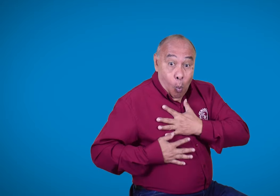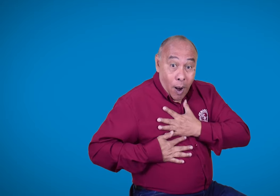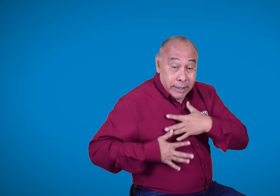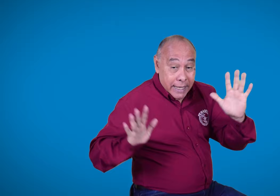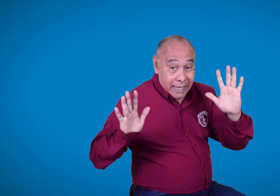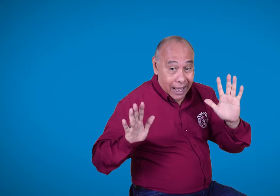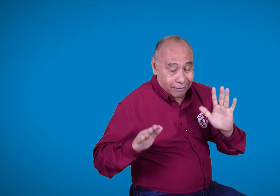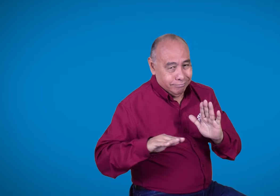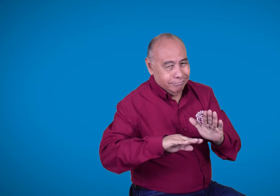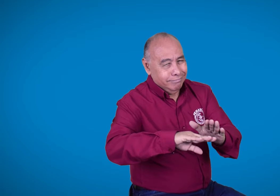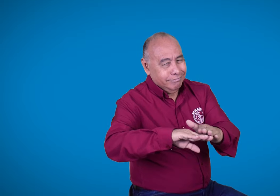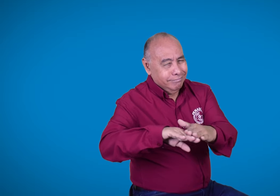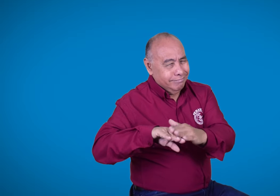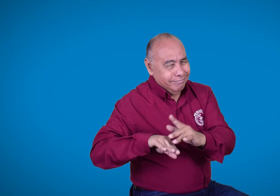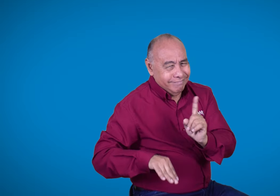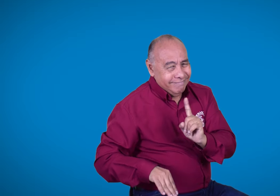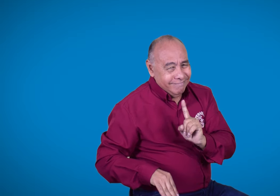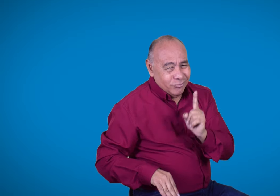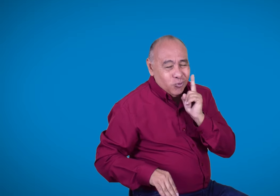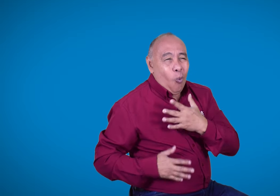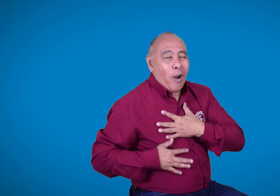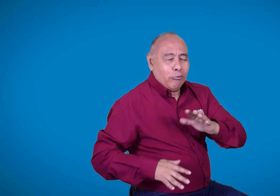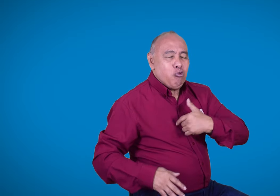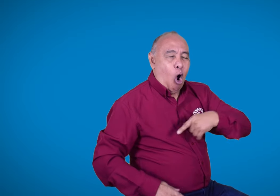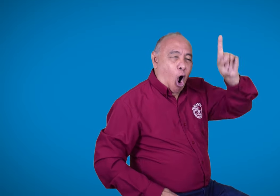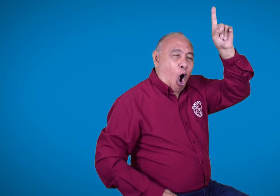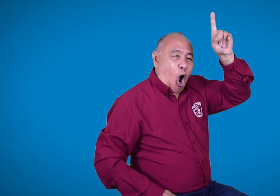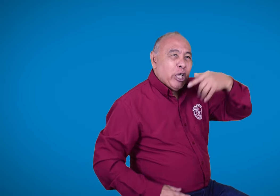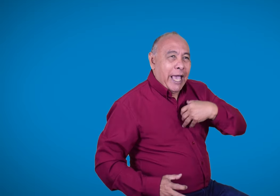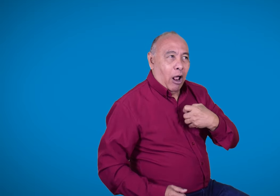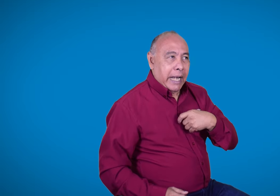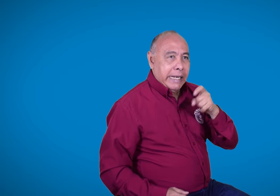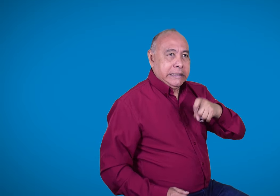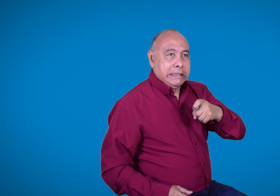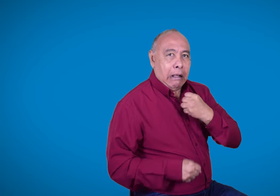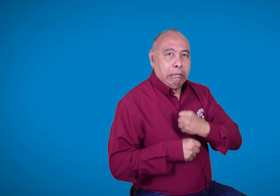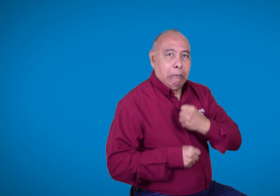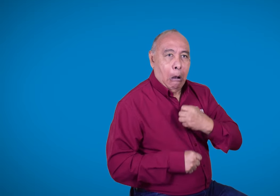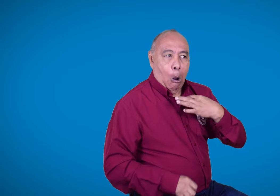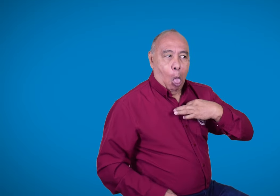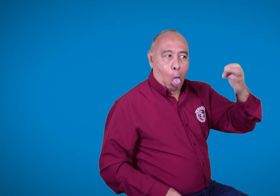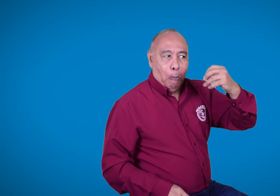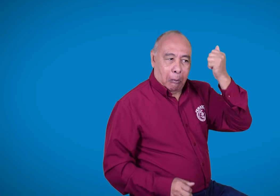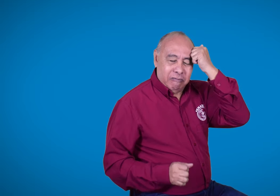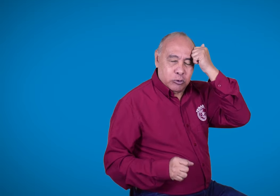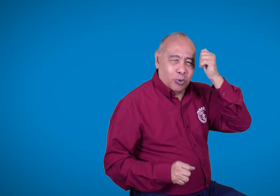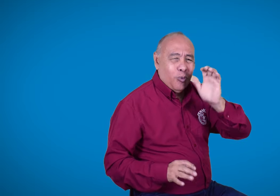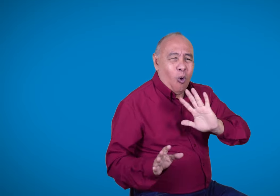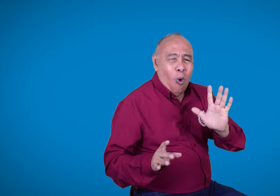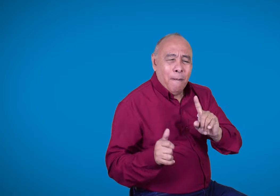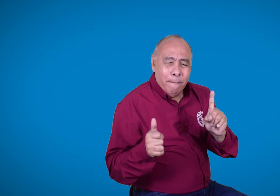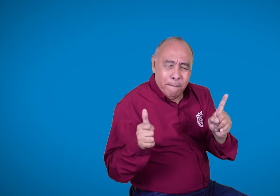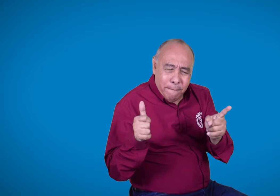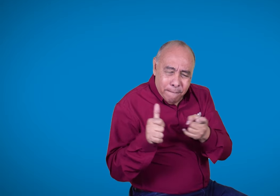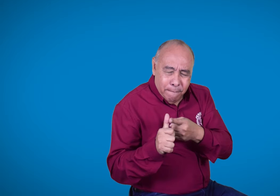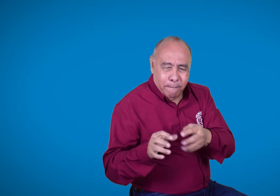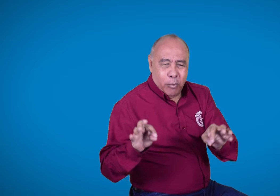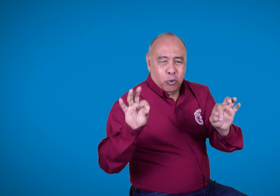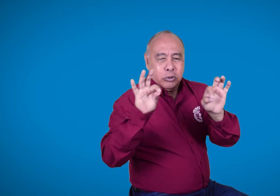embargo, no se puede pensar que el que enseñe es cualquier persona sorda que necesite empleo. Es necesario que el profesor sordo haya tenido una